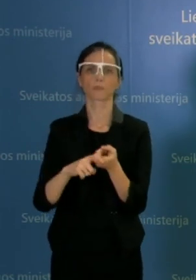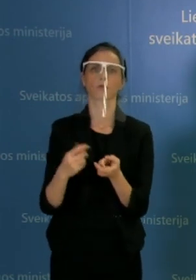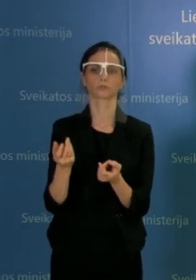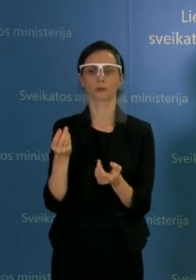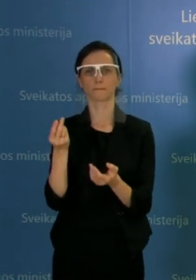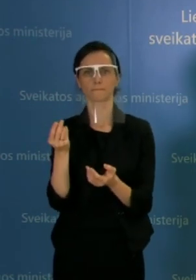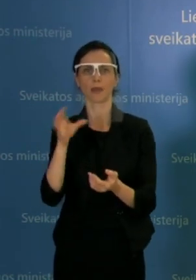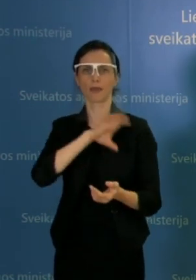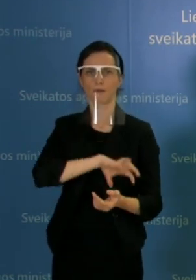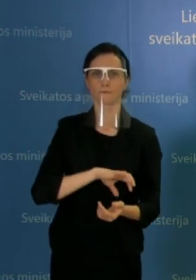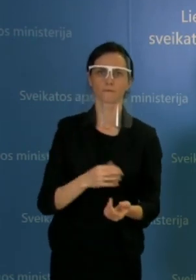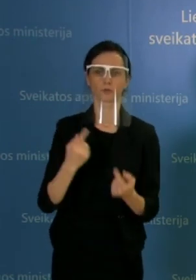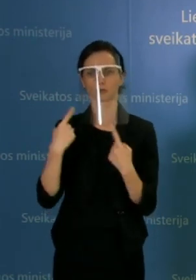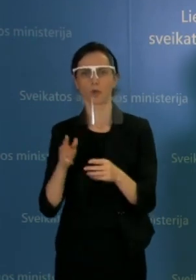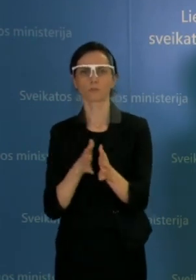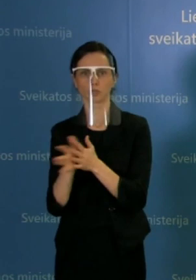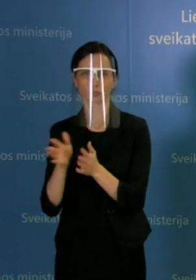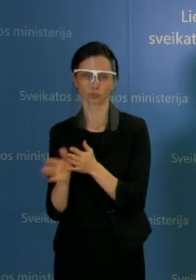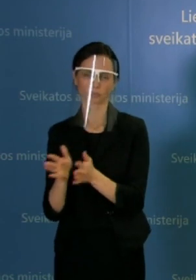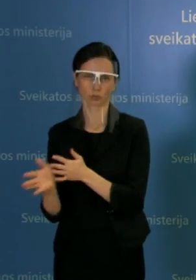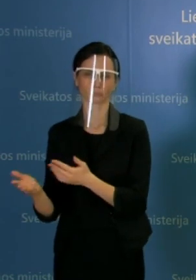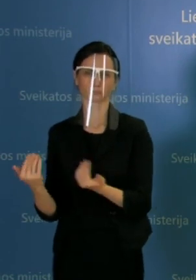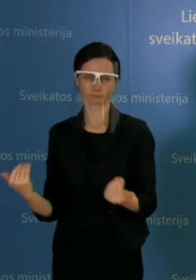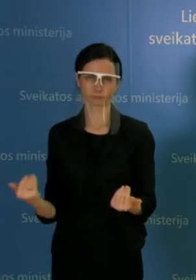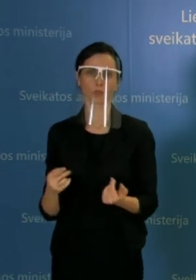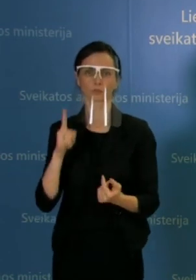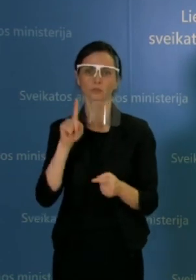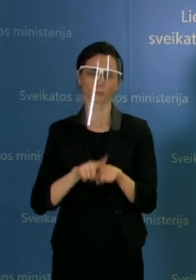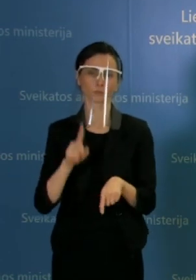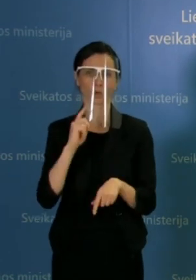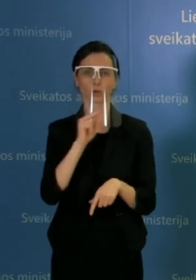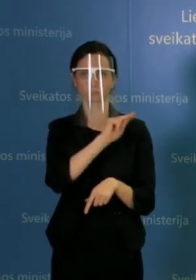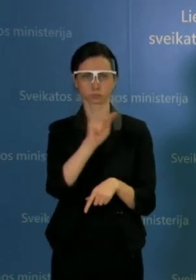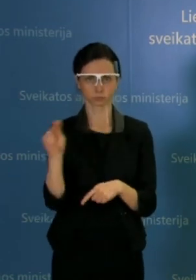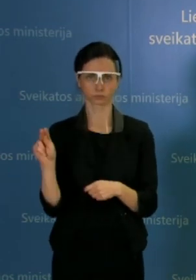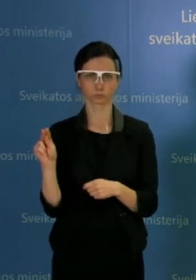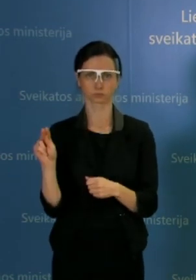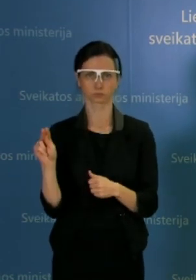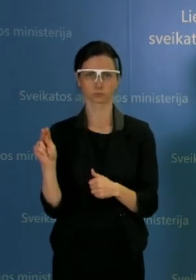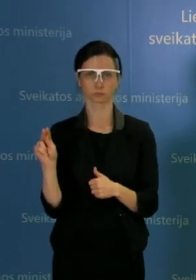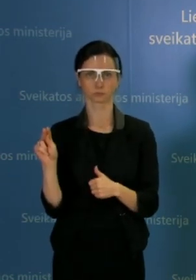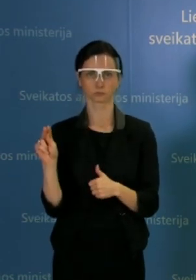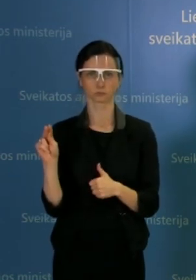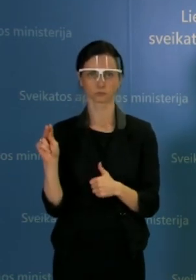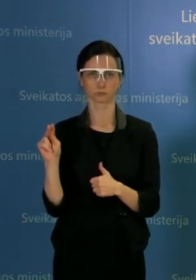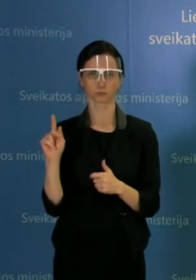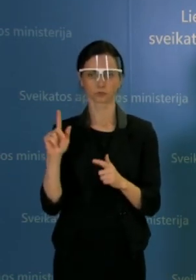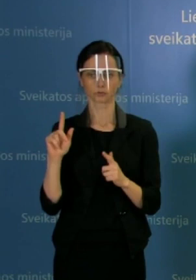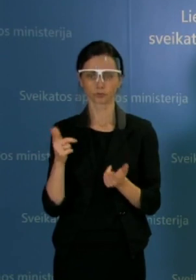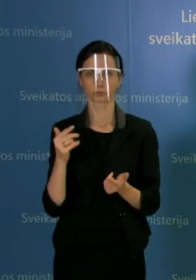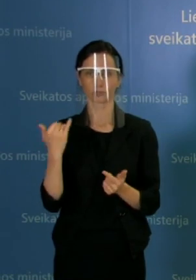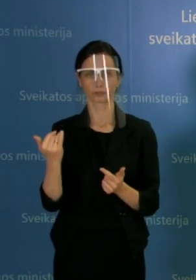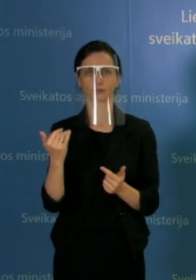kitom būtinom išlaidom. Tai noriu tik tai akcentuoti, kad tikrai nėra palikta